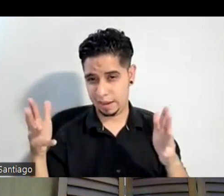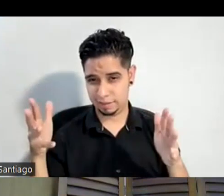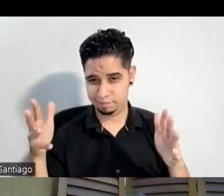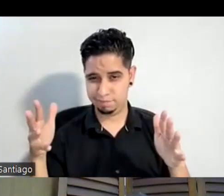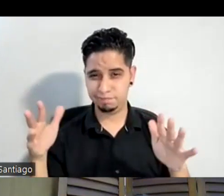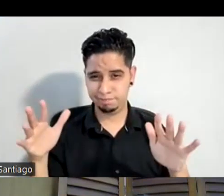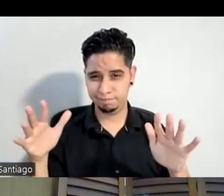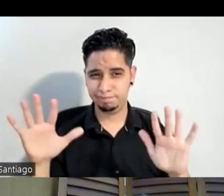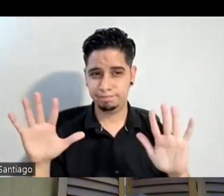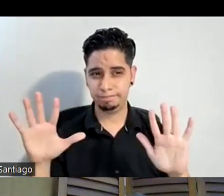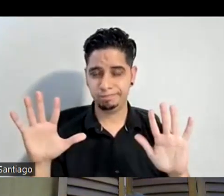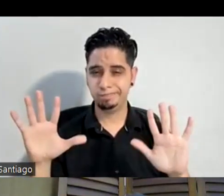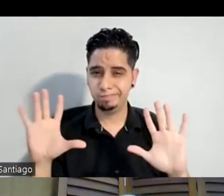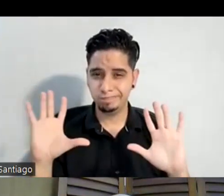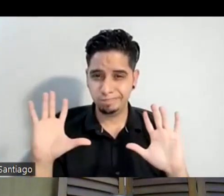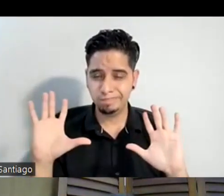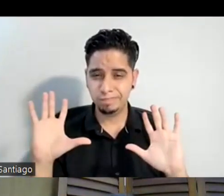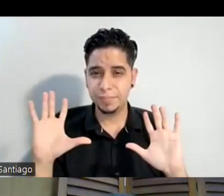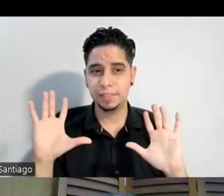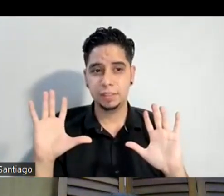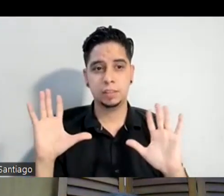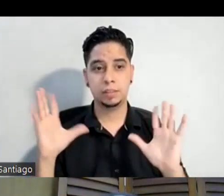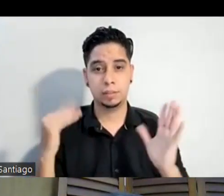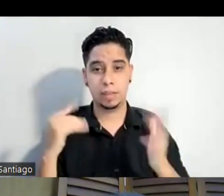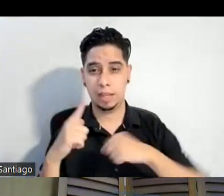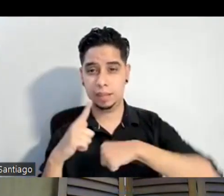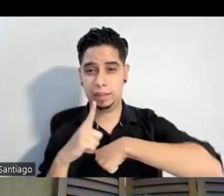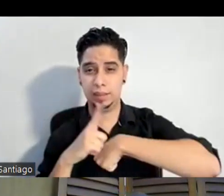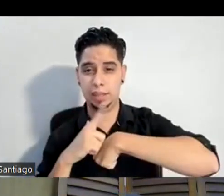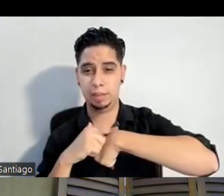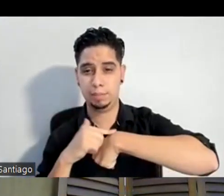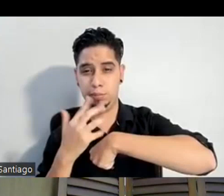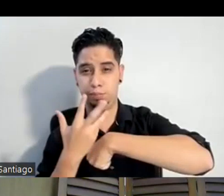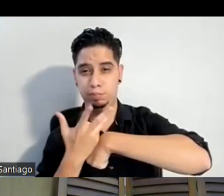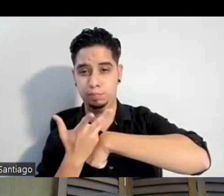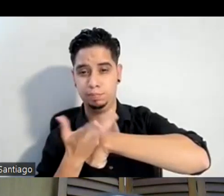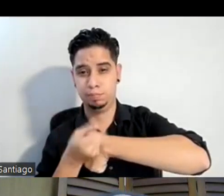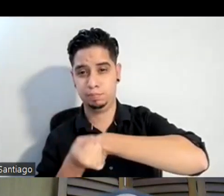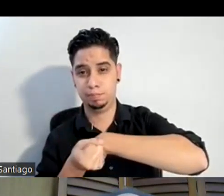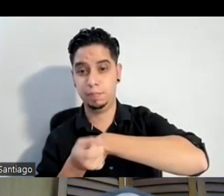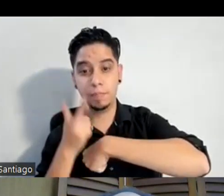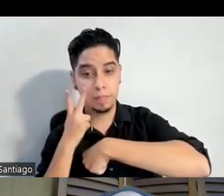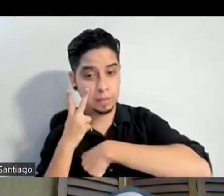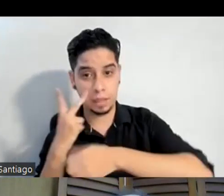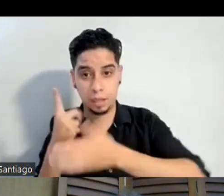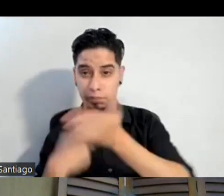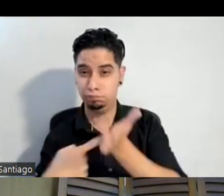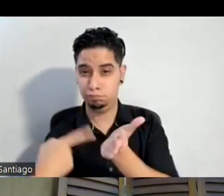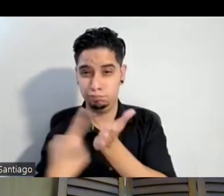vamos a tener que ya terminar el programa porque ya se nos acabó el tiempo viste como te dije que esto era en la sala de tu casa bebiendo un café